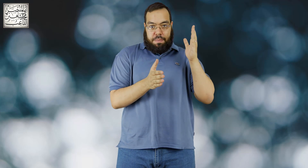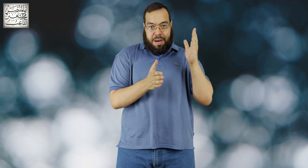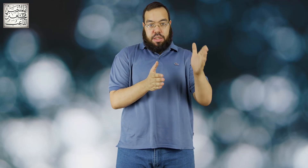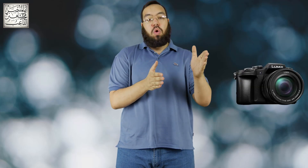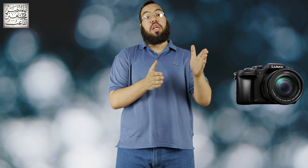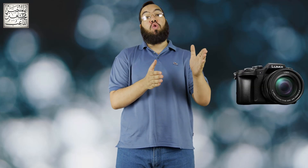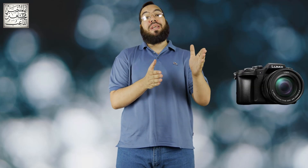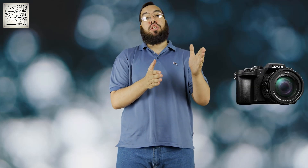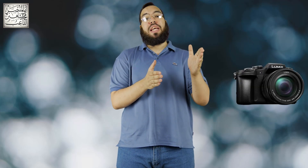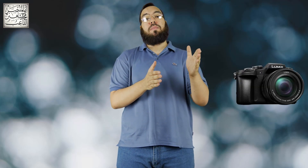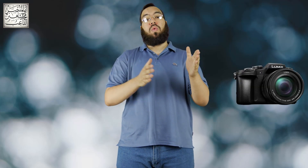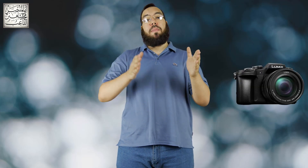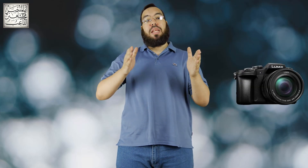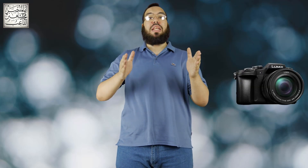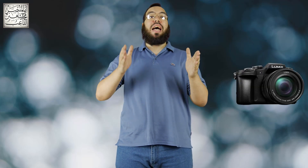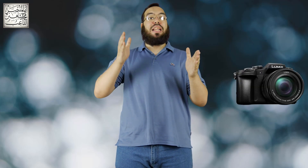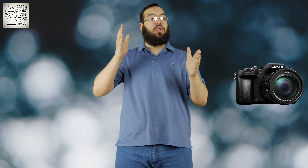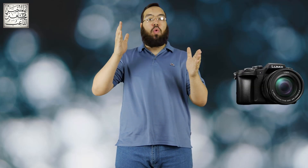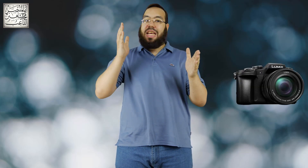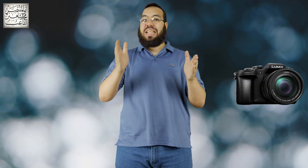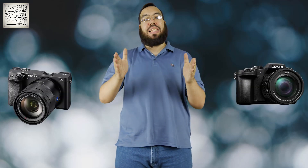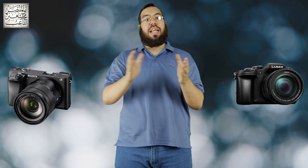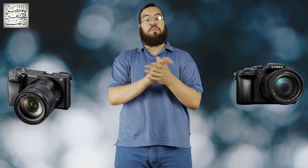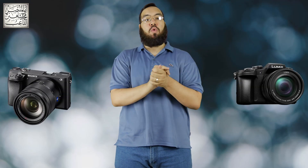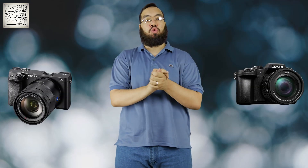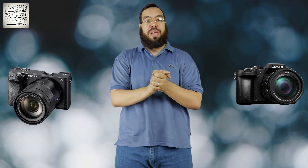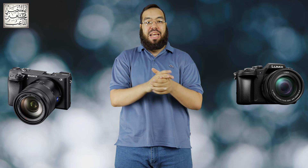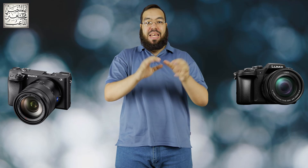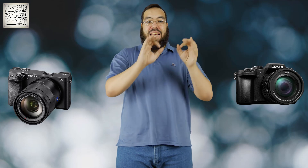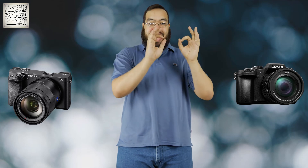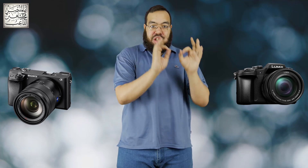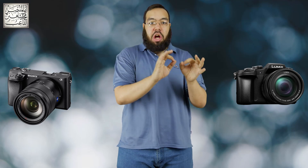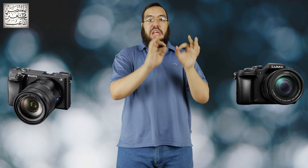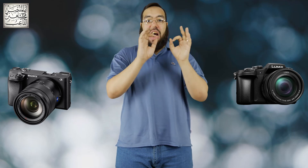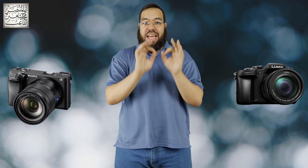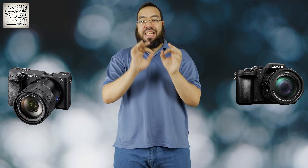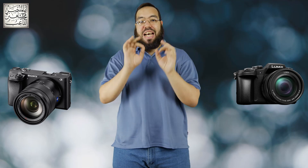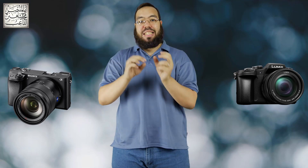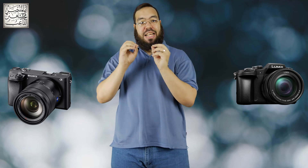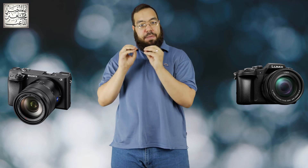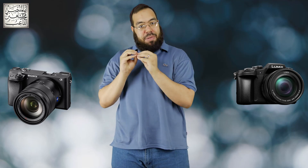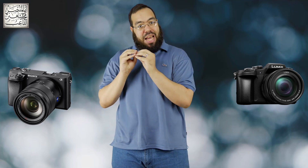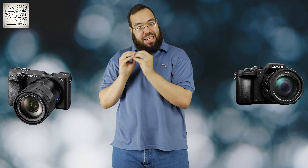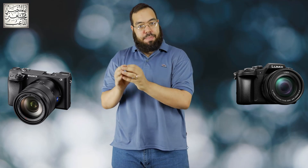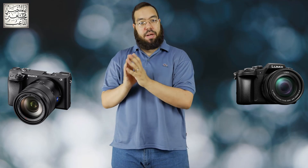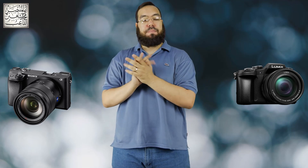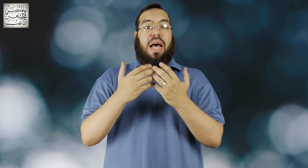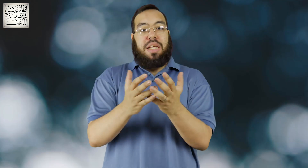الباناسونيك لوميكس جي 85 على السوني اي 6500 الطريقة اللي هستخدم بيها الكاميرا انا